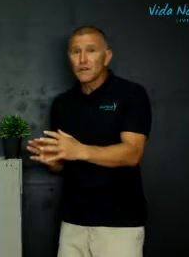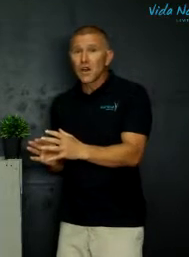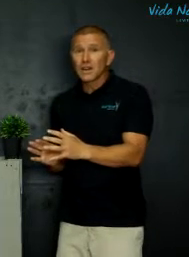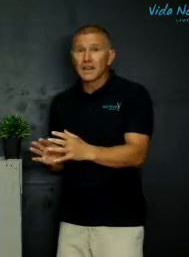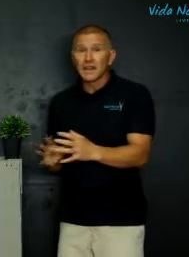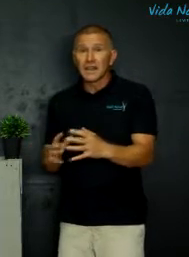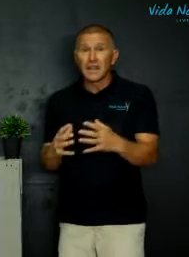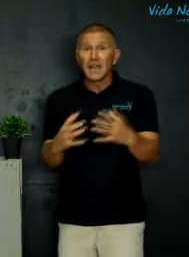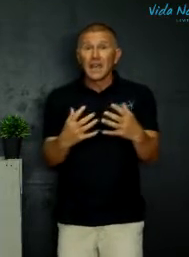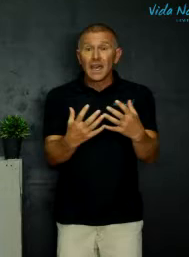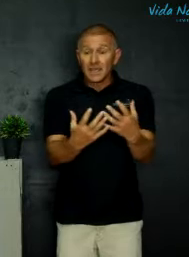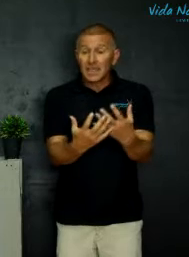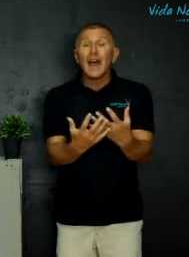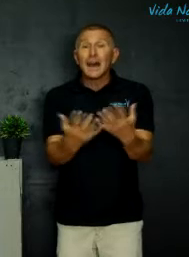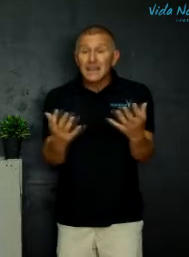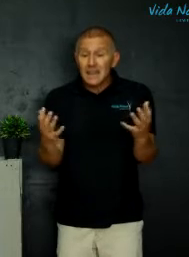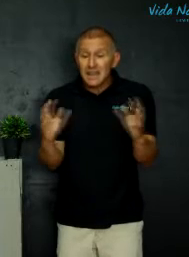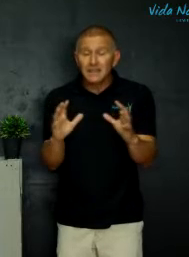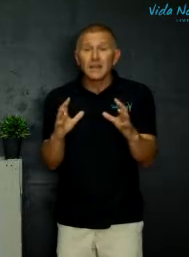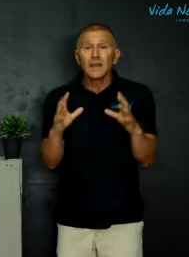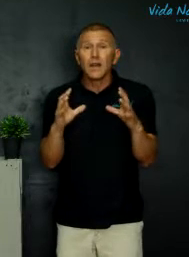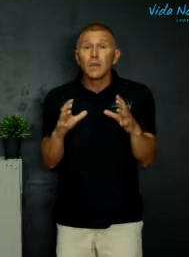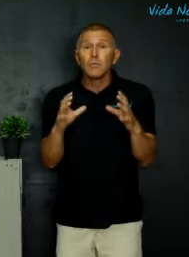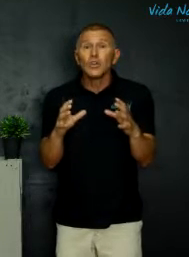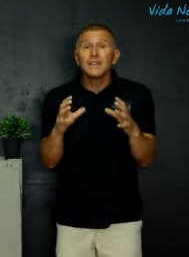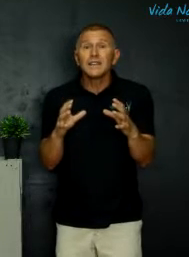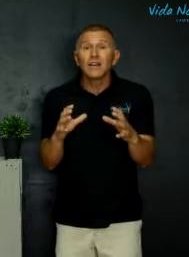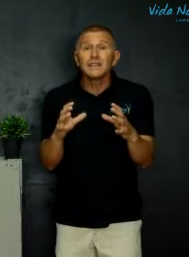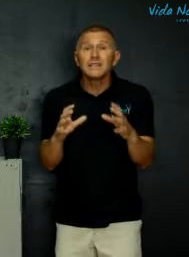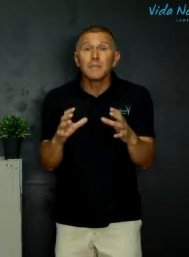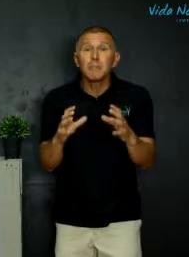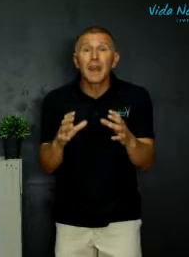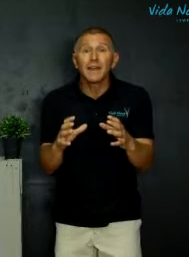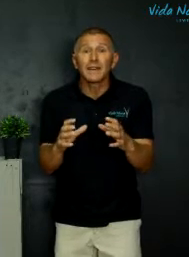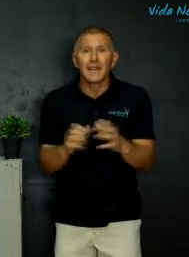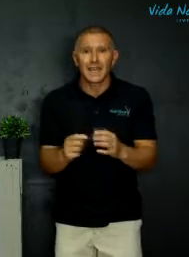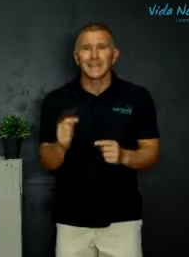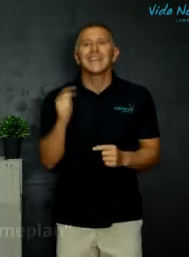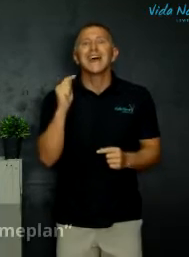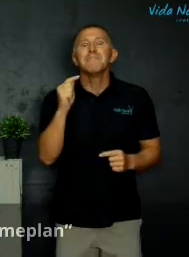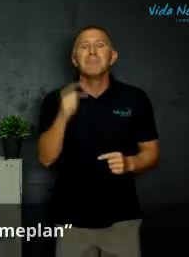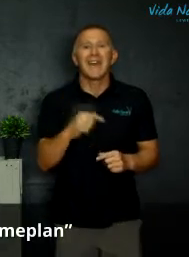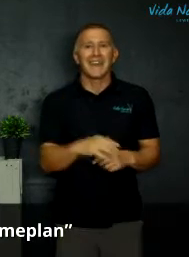vaardighede nie die atlete moet die taktische plan ken die game plan